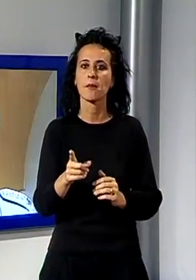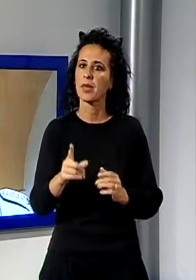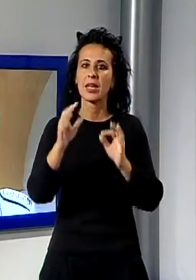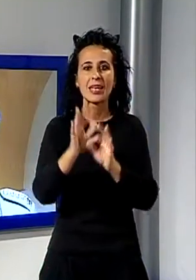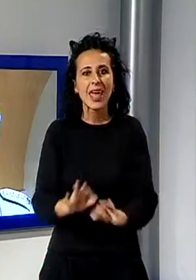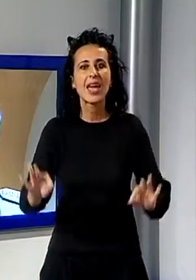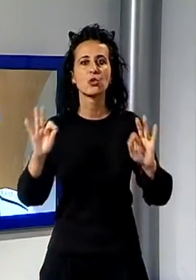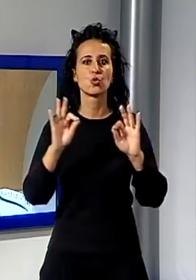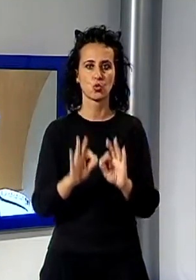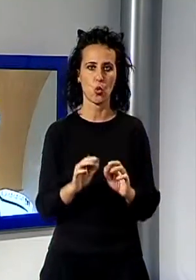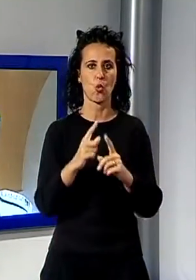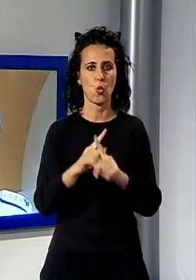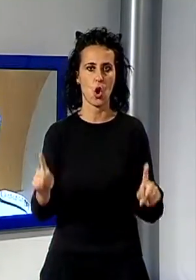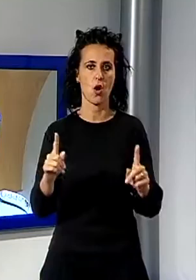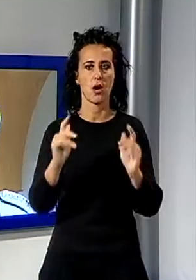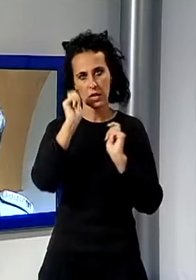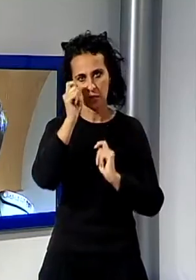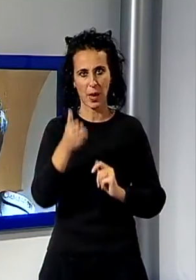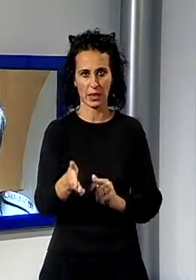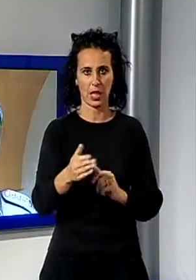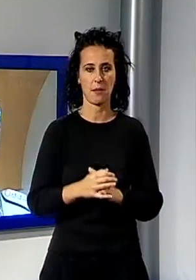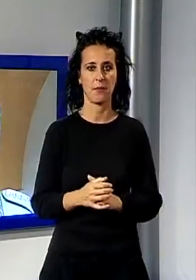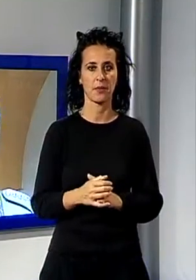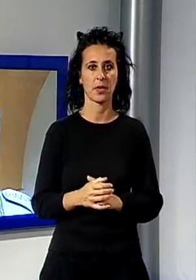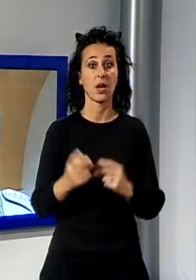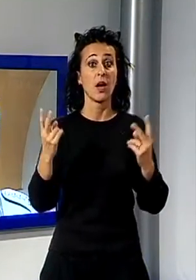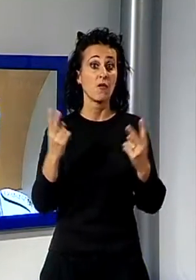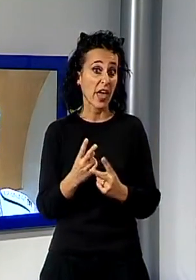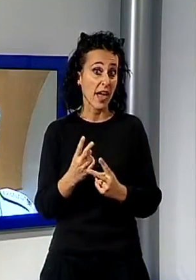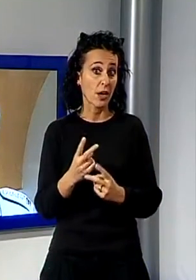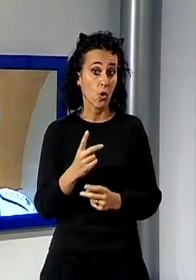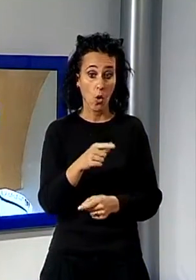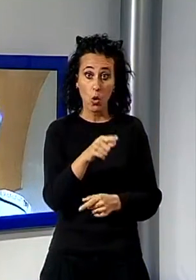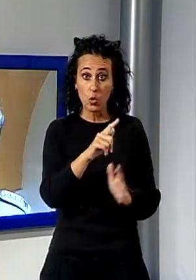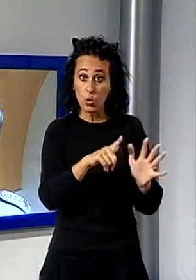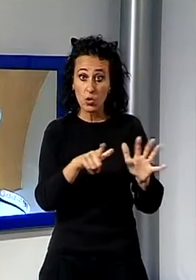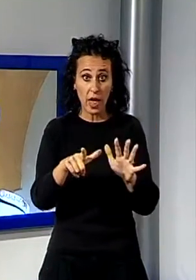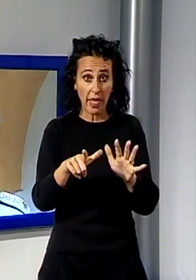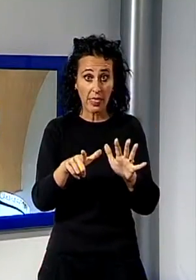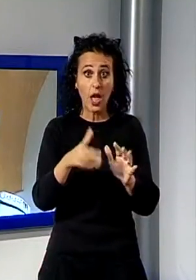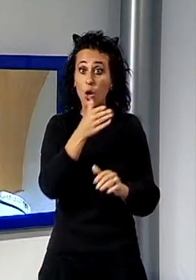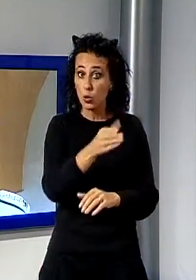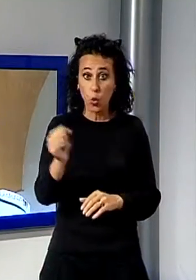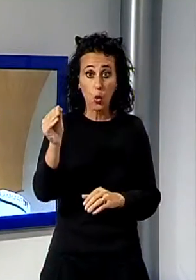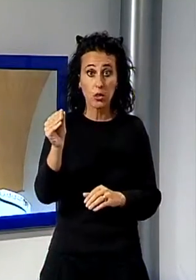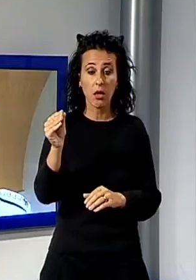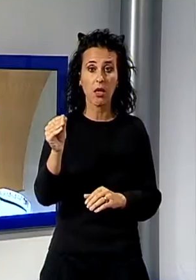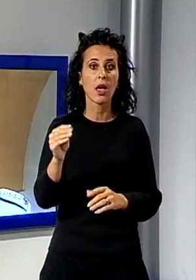parte delle sanzioni sono state tutte per ignoranza e devo anche dire per correttezza che non hanno avuto un onere economico per l